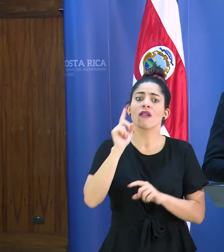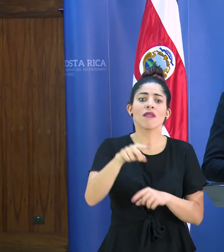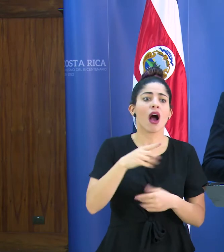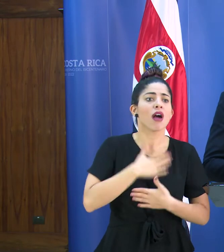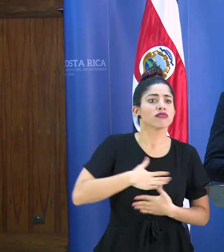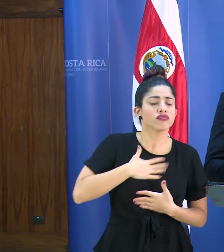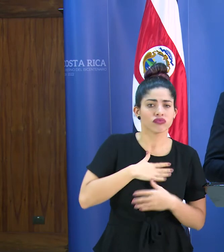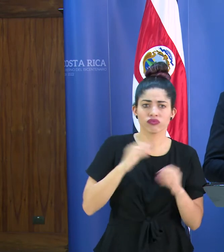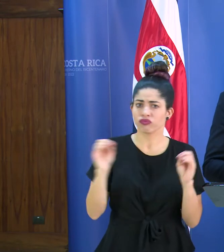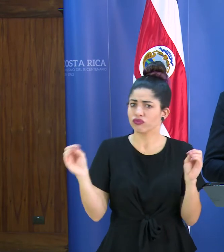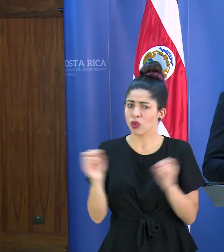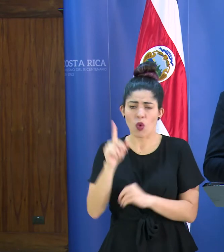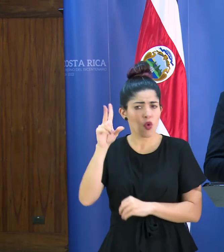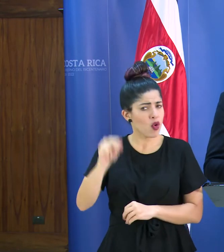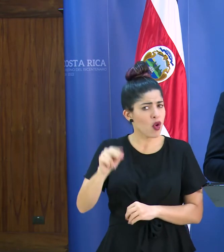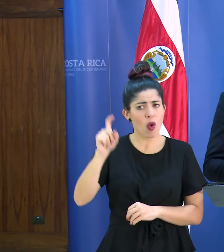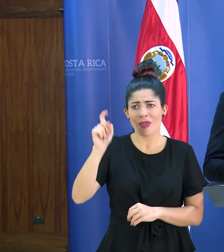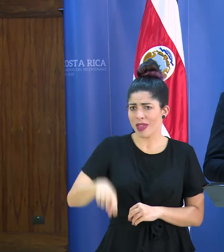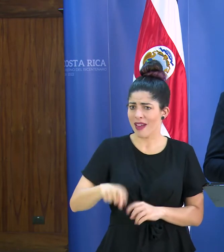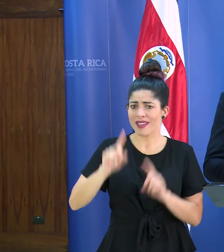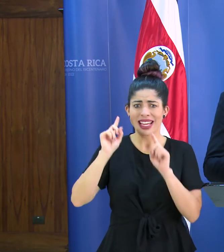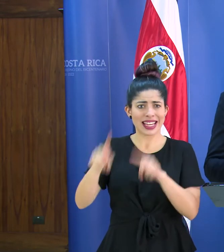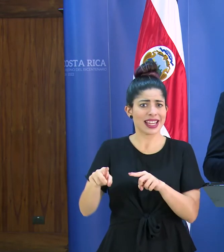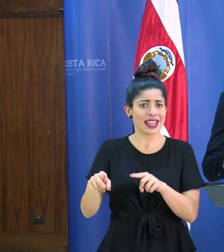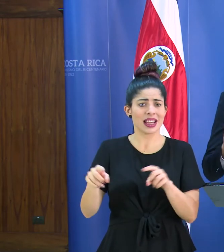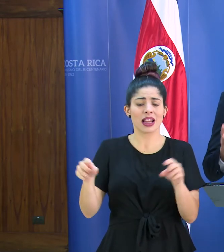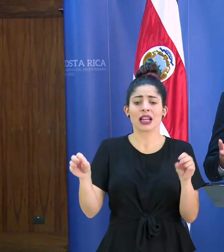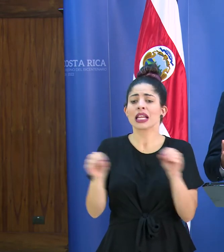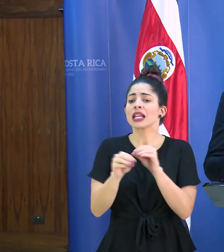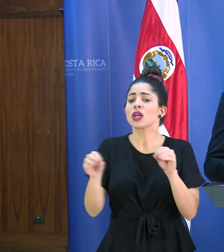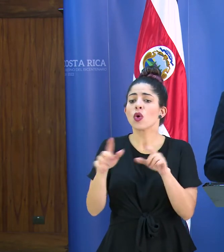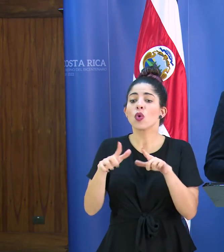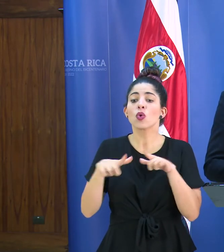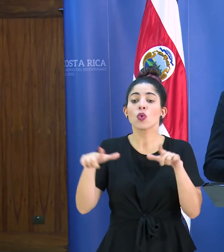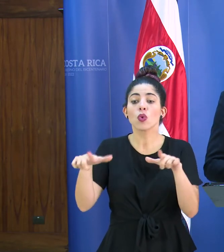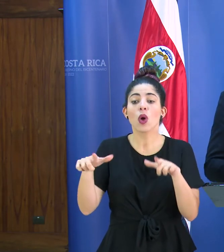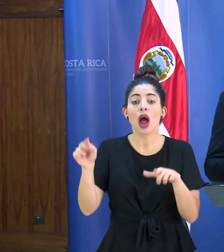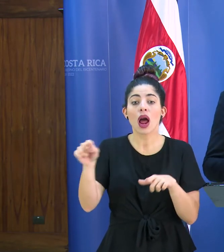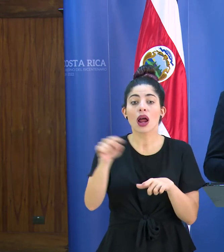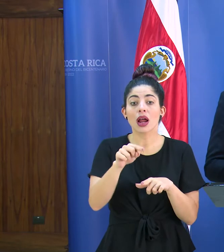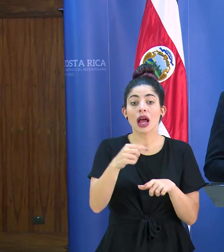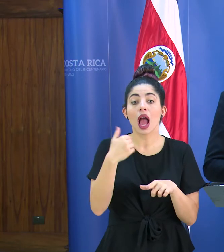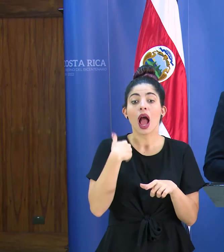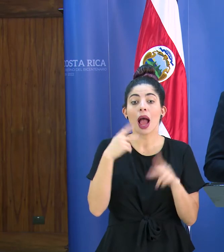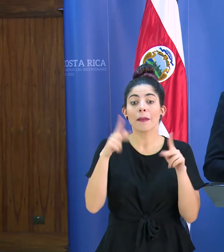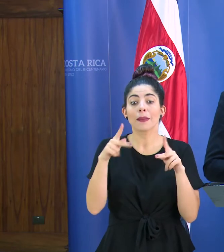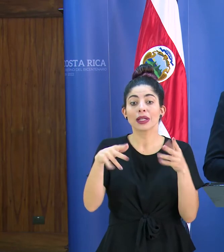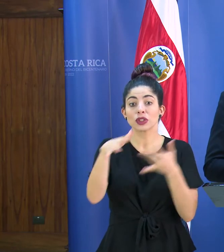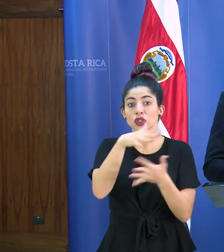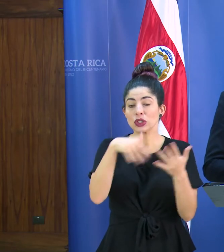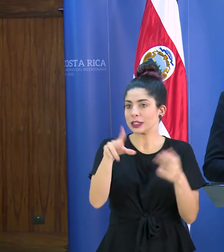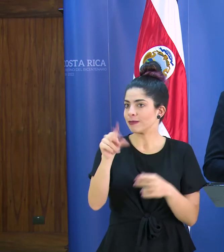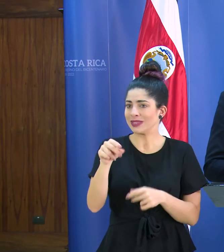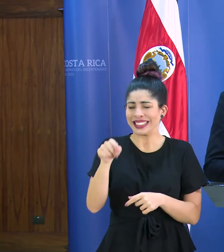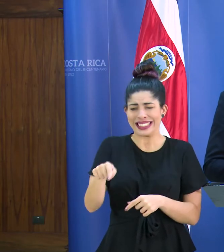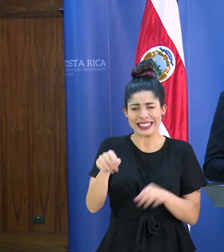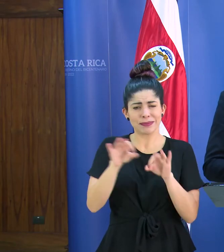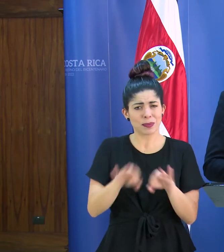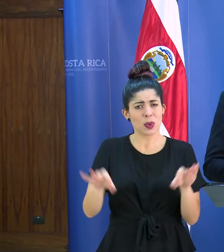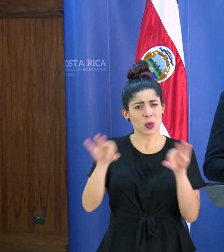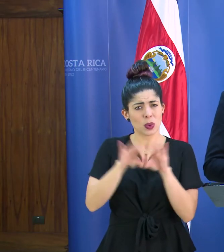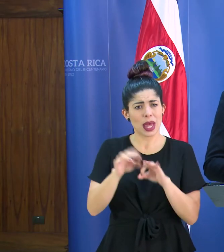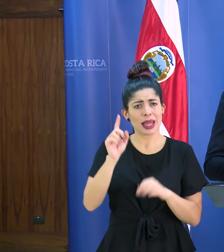esparcimiento no debe ir a un lugar donde hay concentración de personas eso es importantísimo